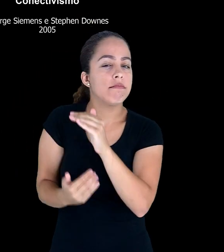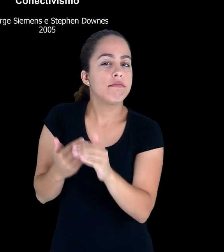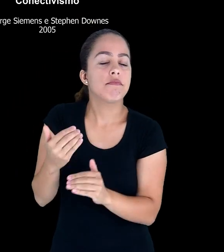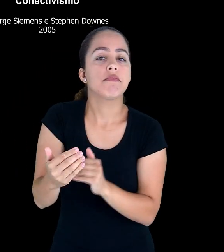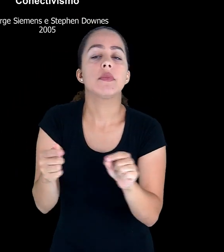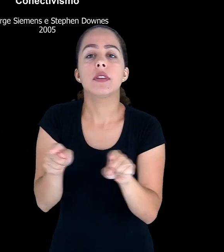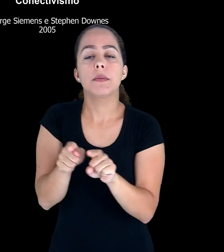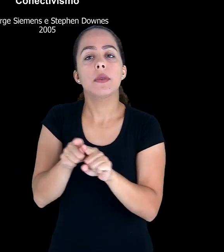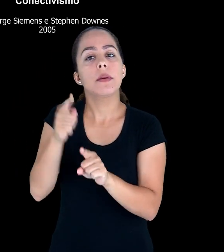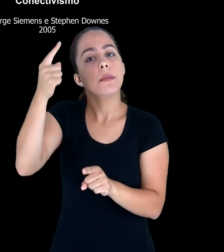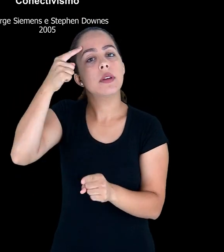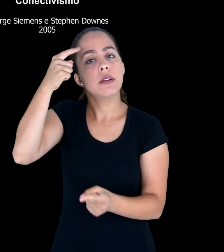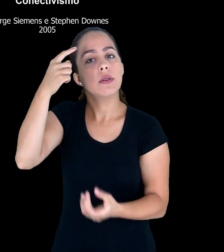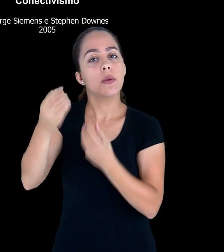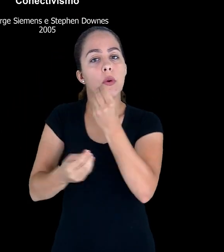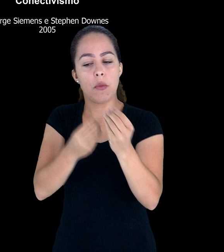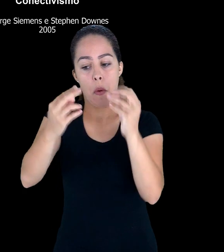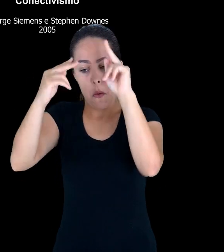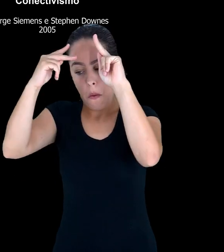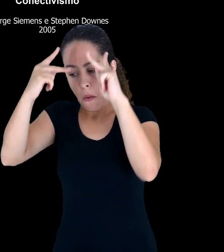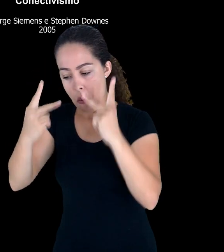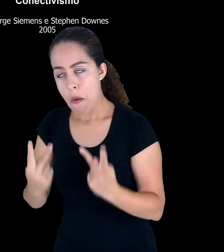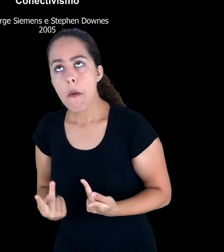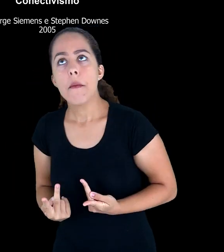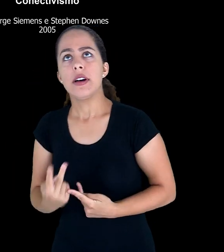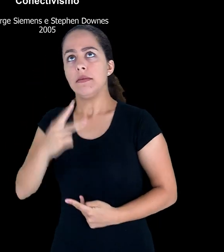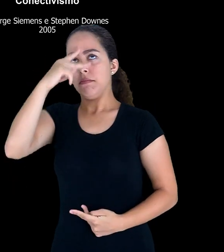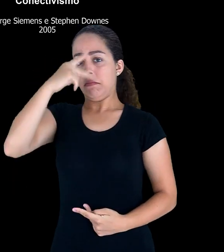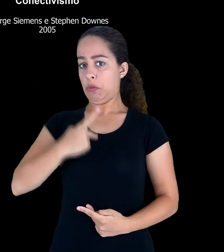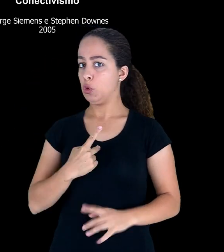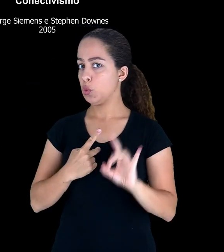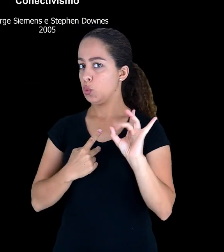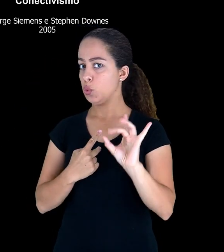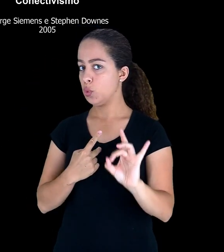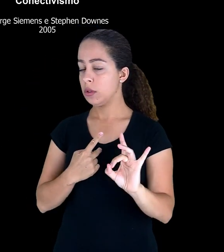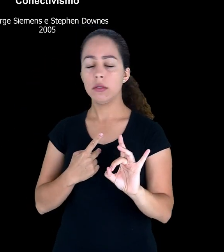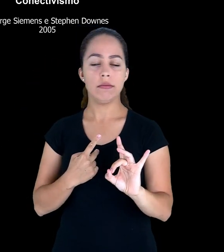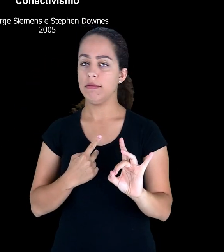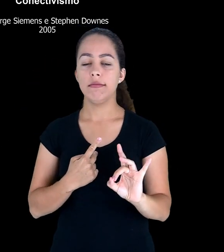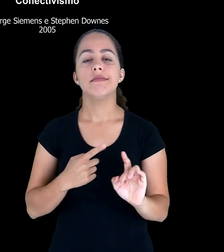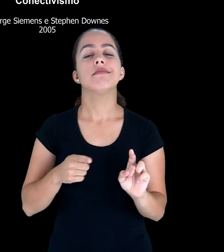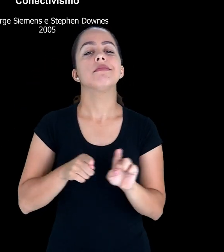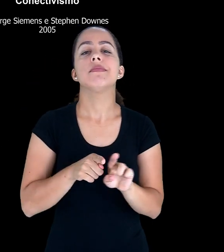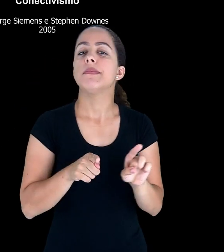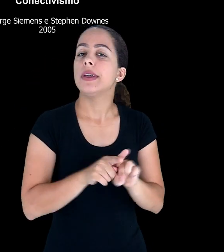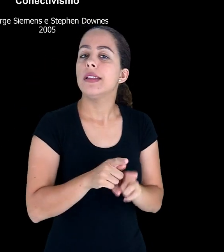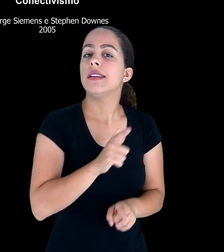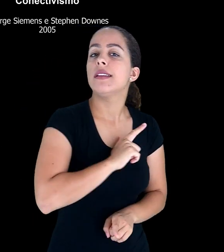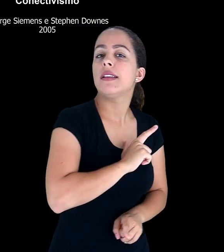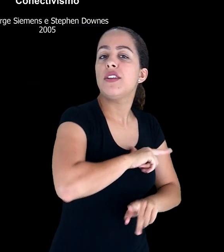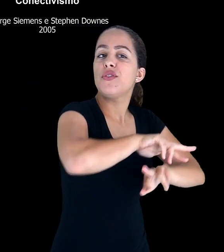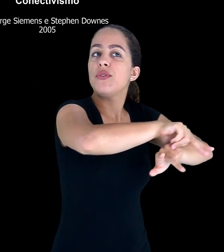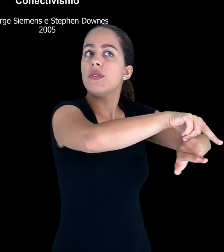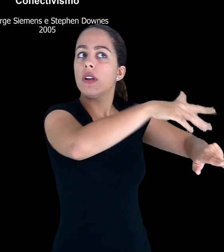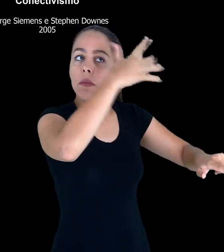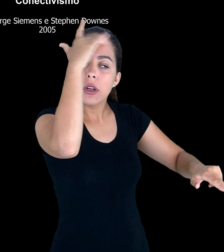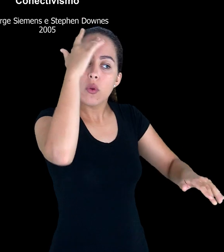não humanos e ela acontece em rede. Siemens e Stephen Downes, eles foram os criadores